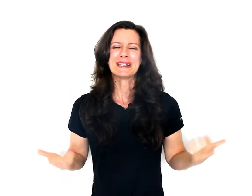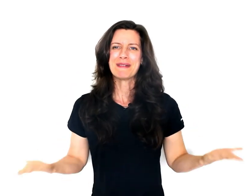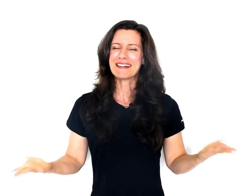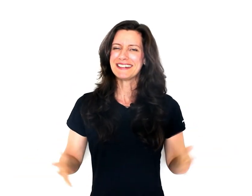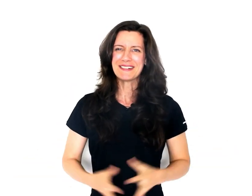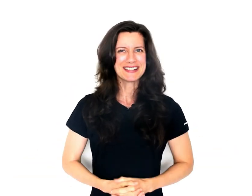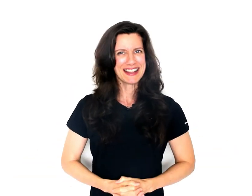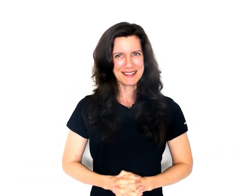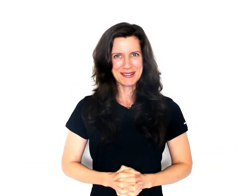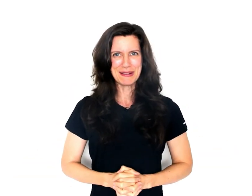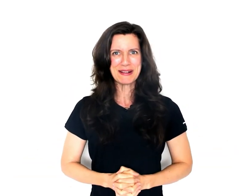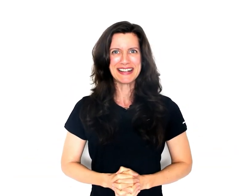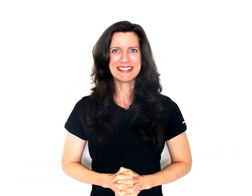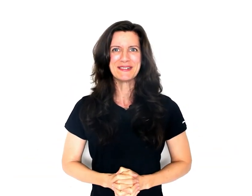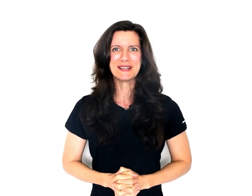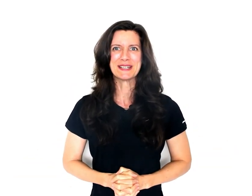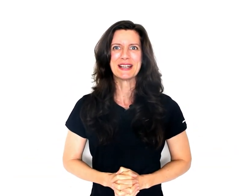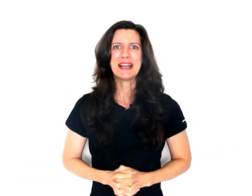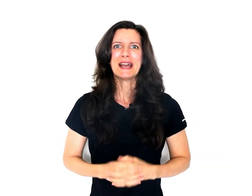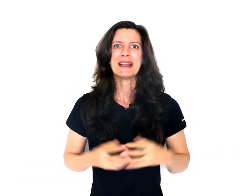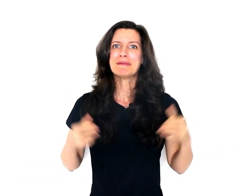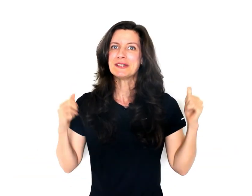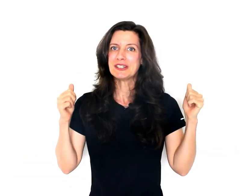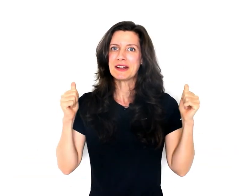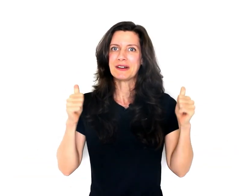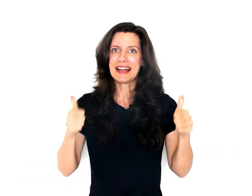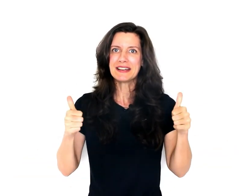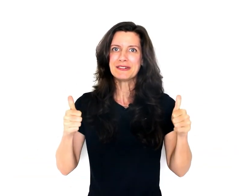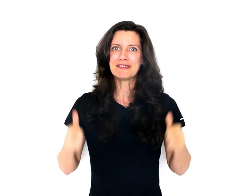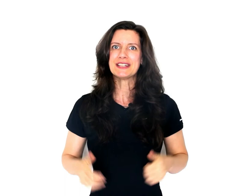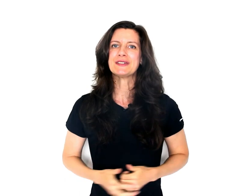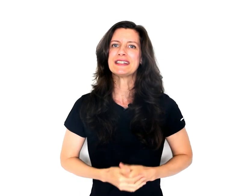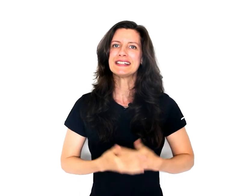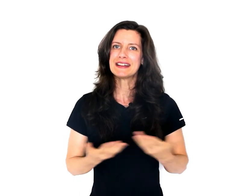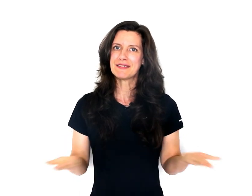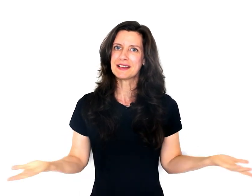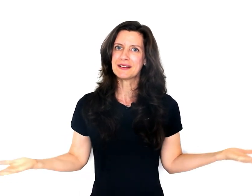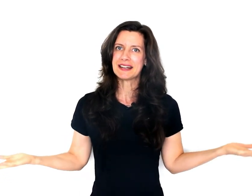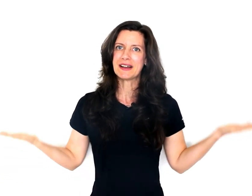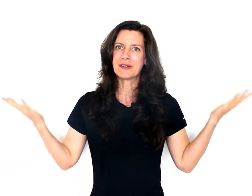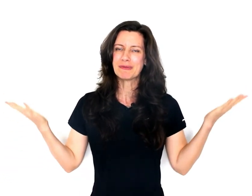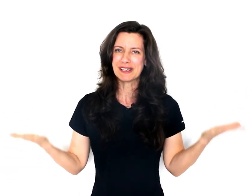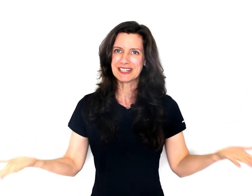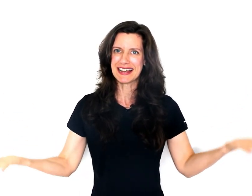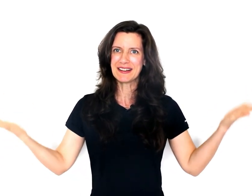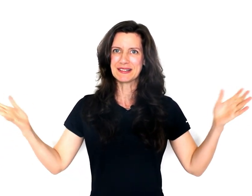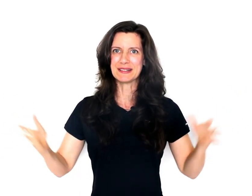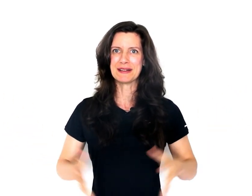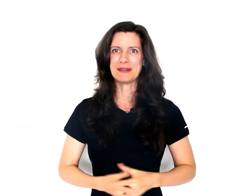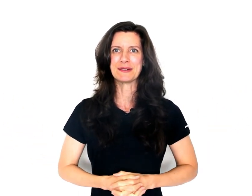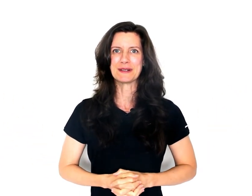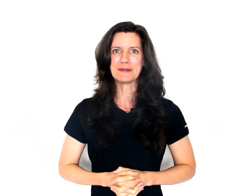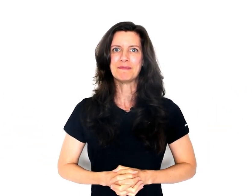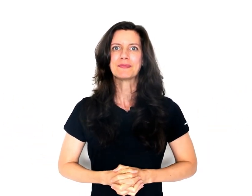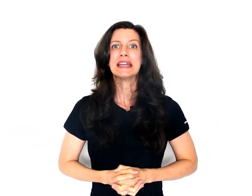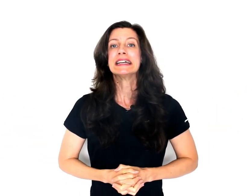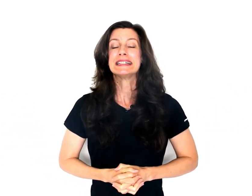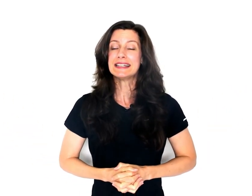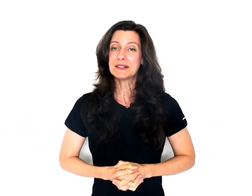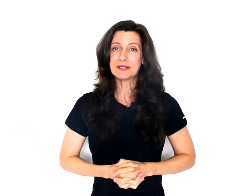Espero que tenha gostado da sua prática hoje. Lembre-se de dar um like no vídeo, se inscrever no canal e compartilhar com seus amigos. Siga-nos